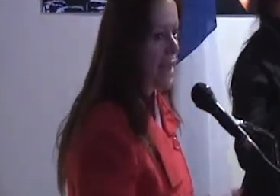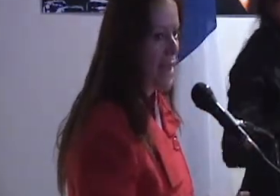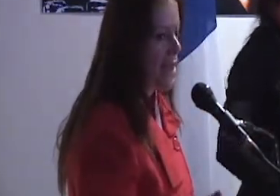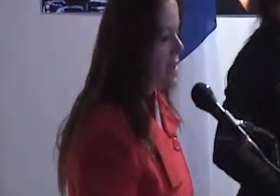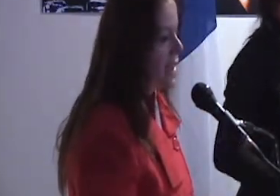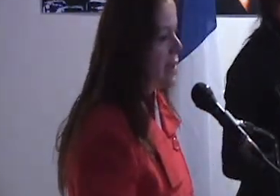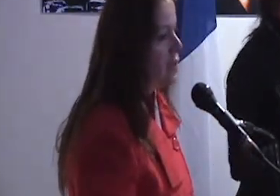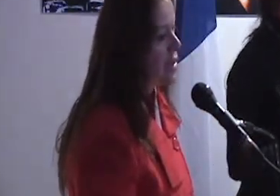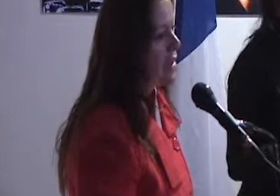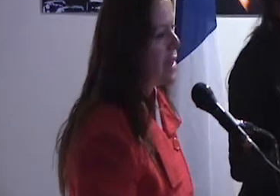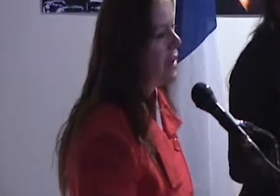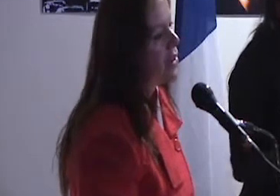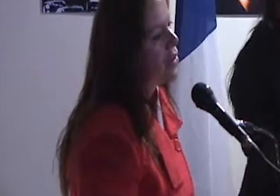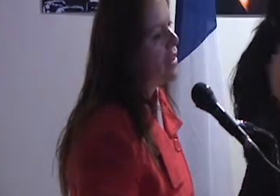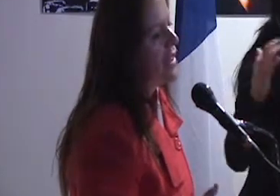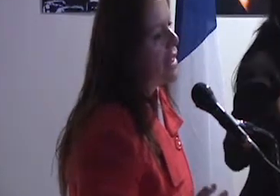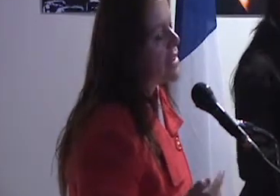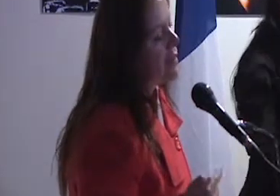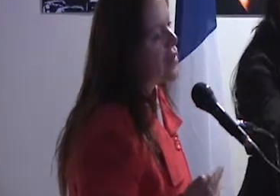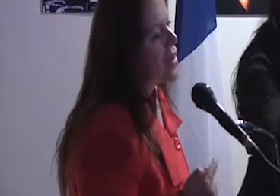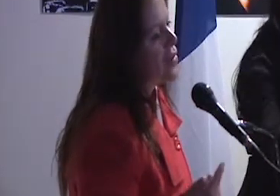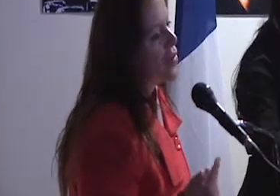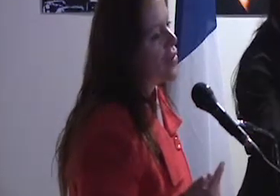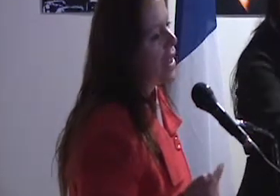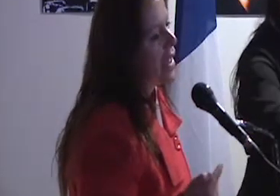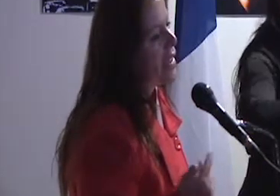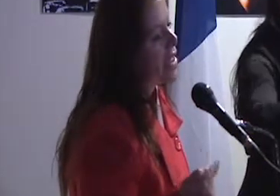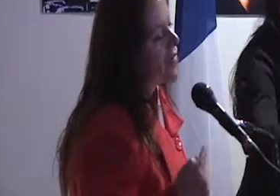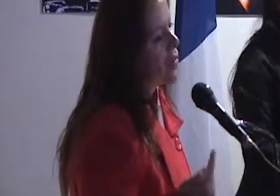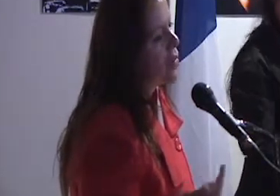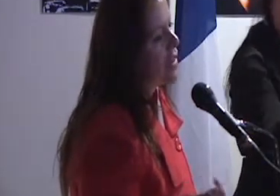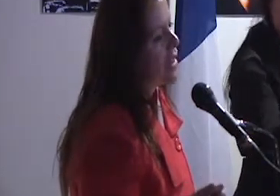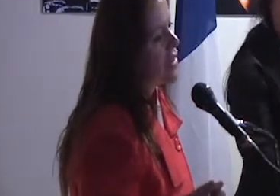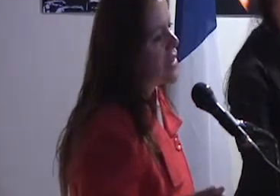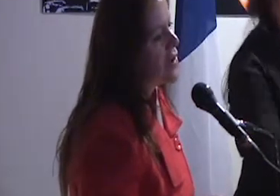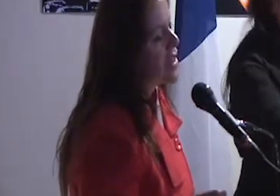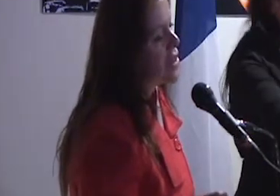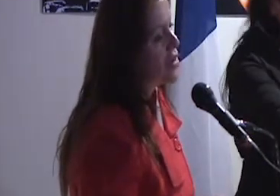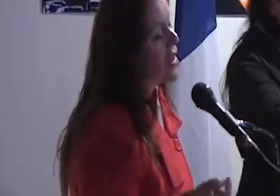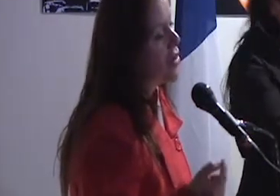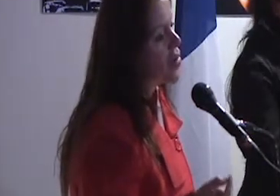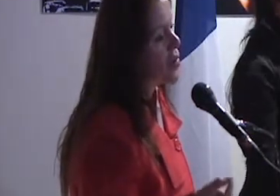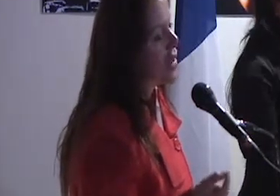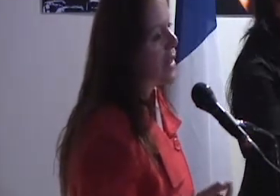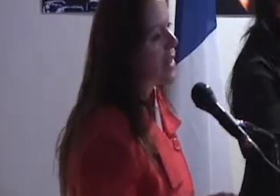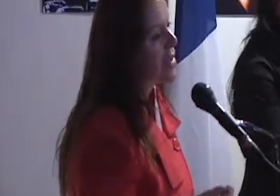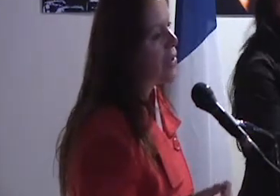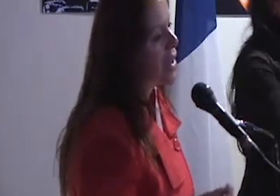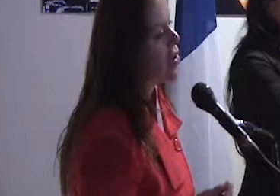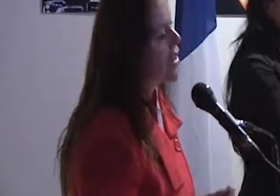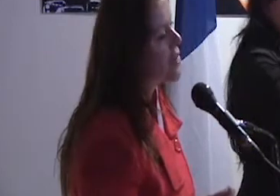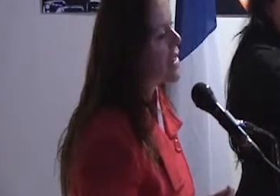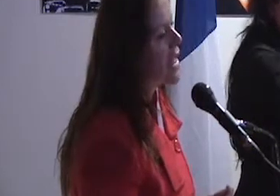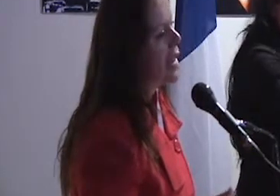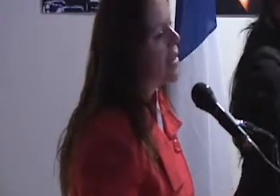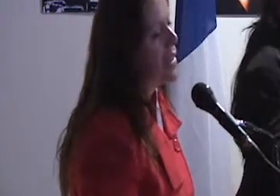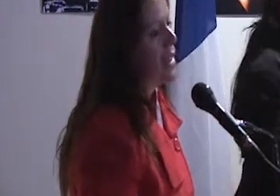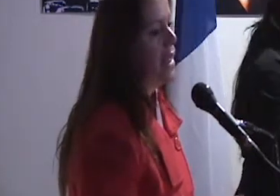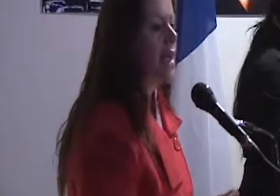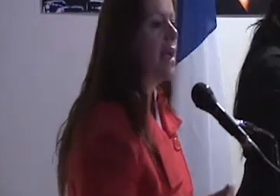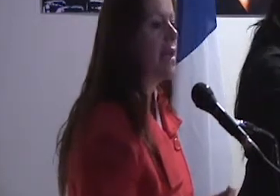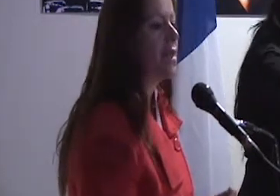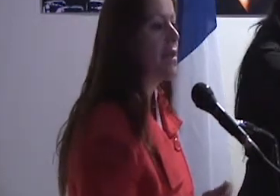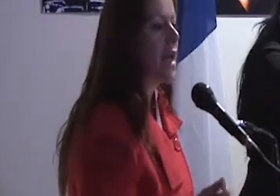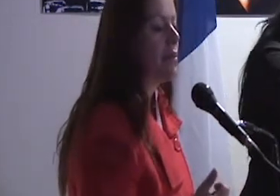tener en este importante evento, estamos seguros que las facultades de educación y los programas de educación especial